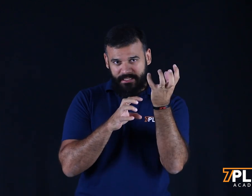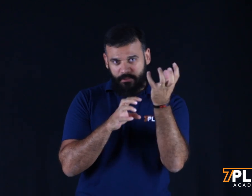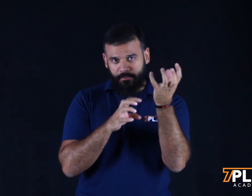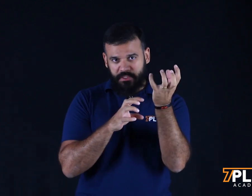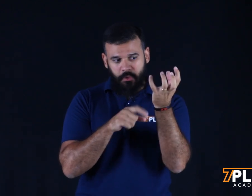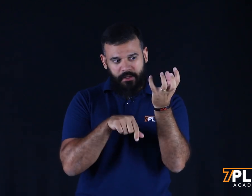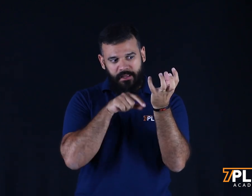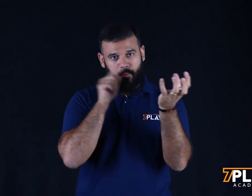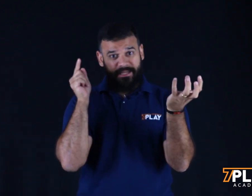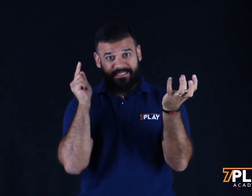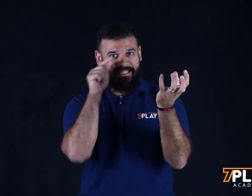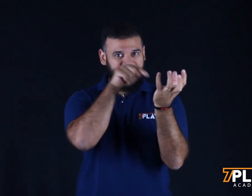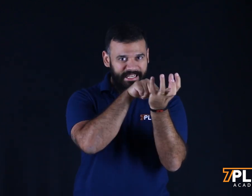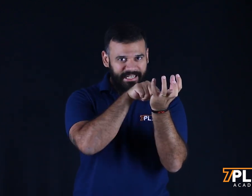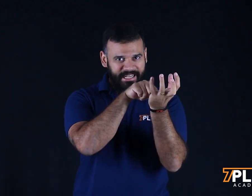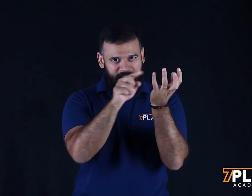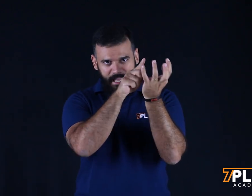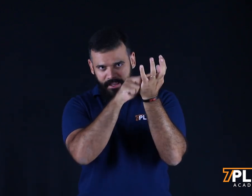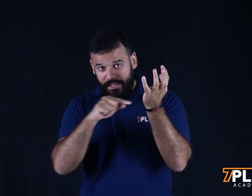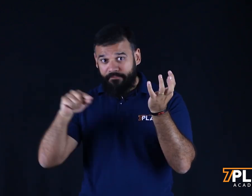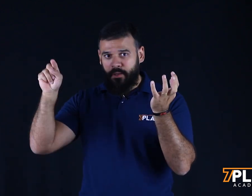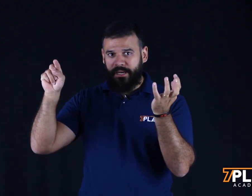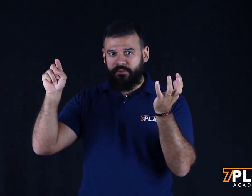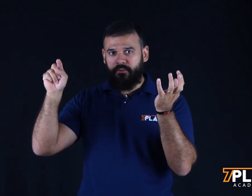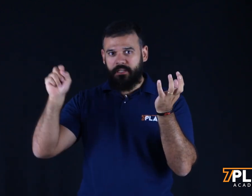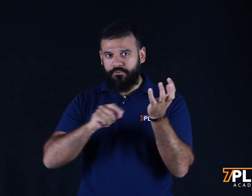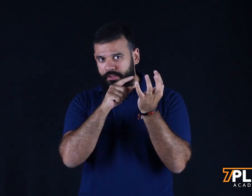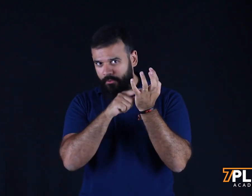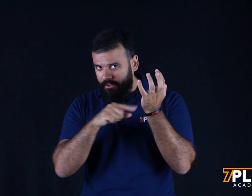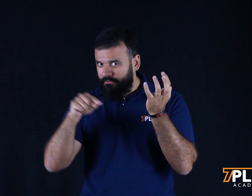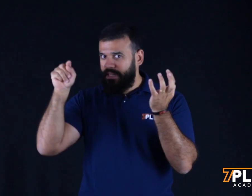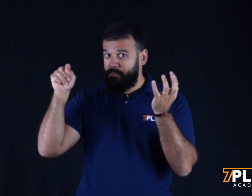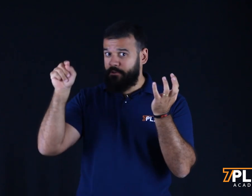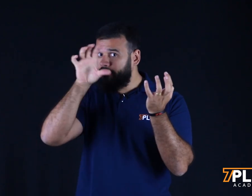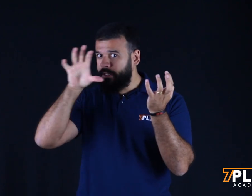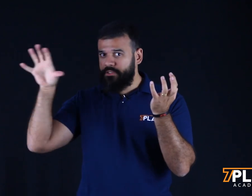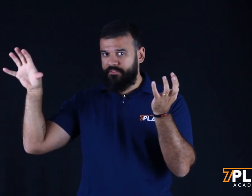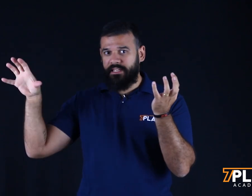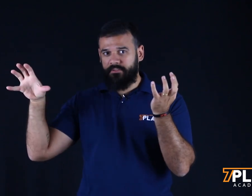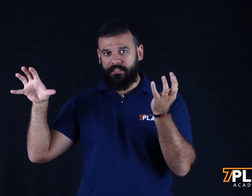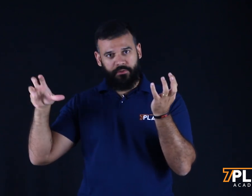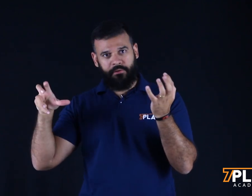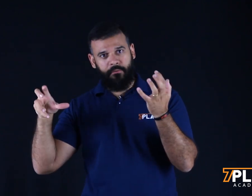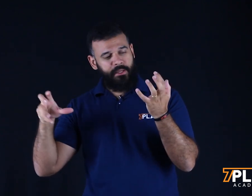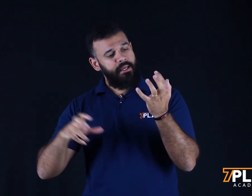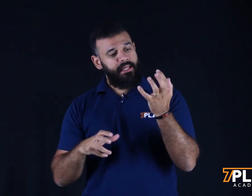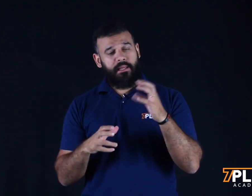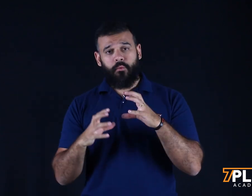atenção da pessoa para ela se interessar em clicar lá e vir para dentro do nosso funil, vir lá para o seu funil de venda que você construiu. Então,